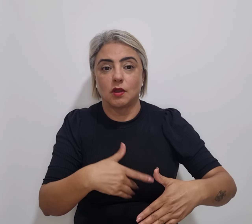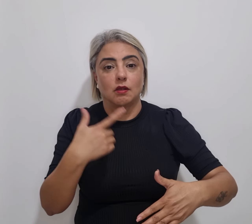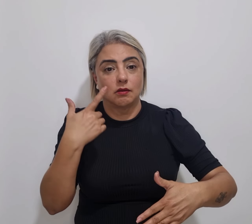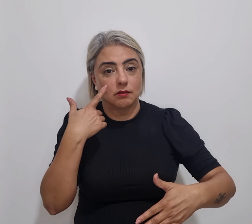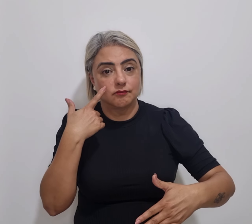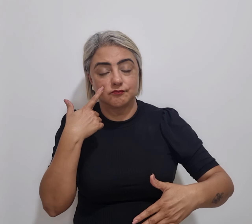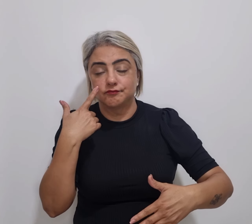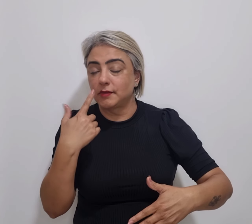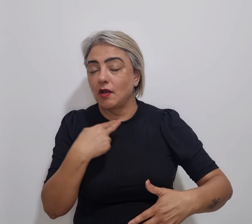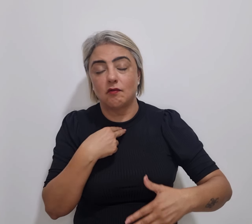inviabilizados.